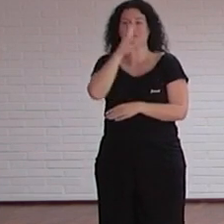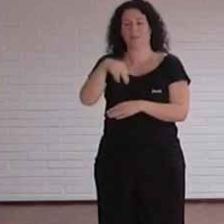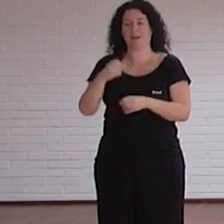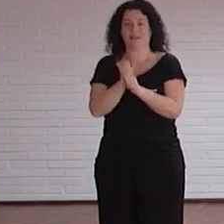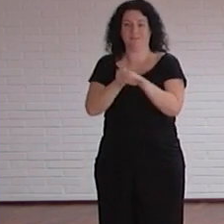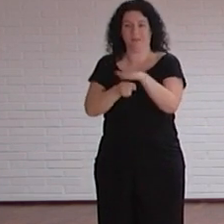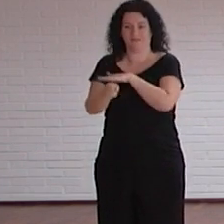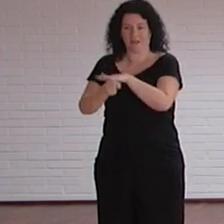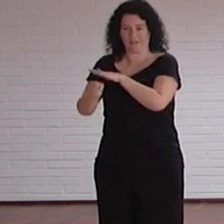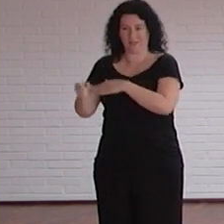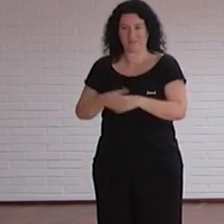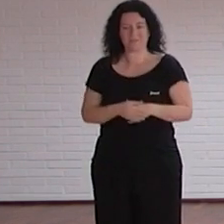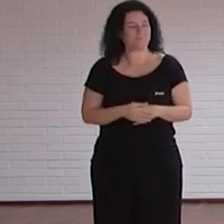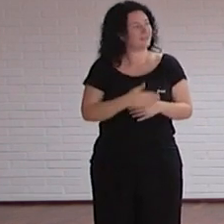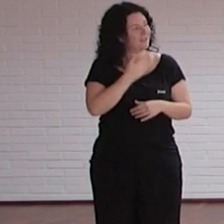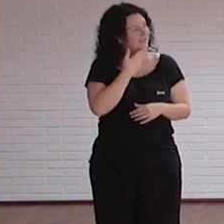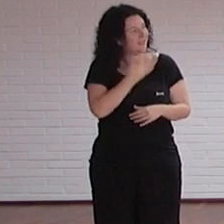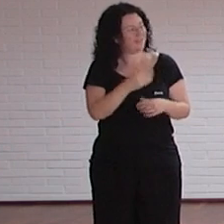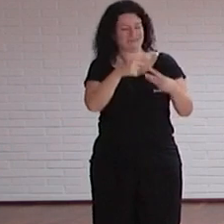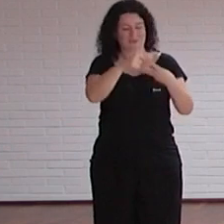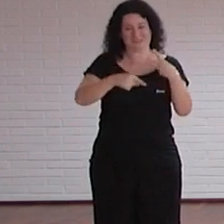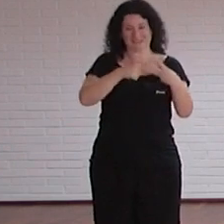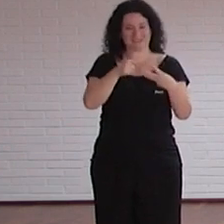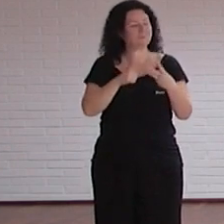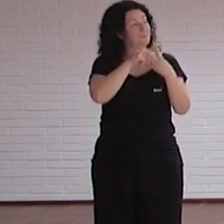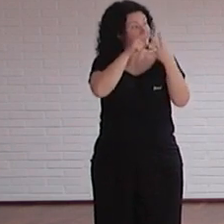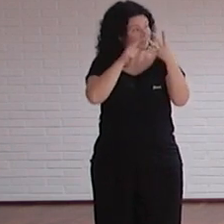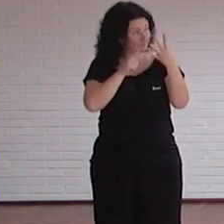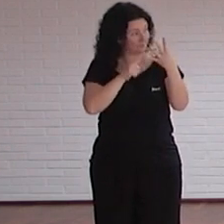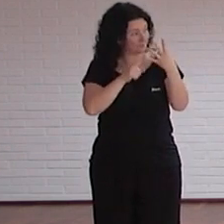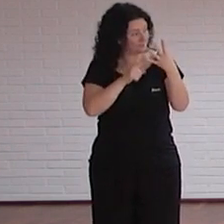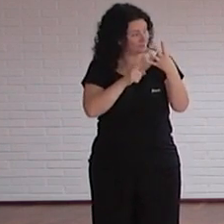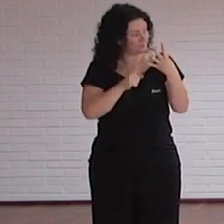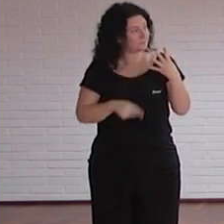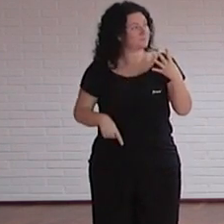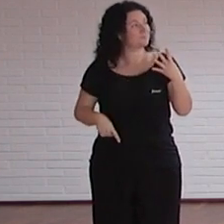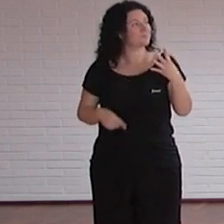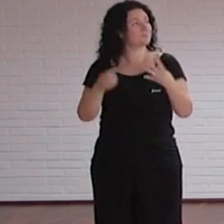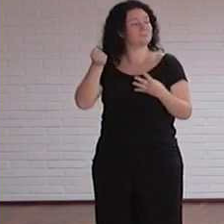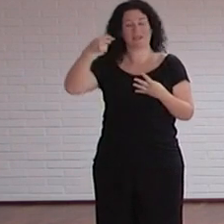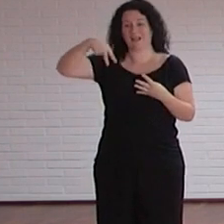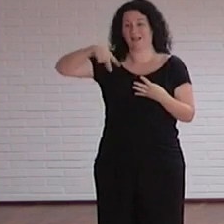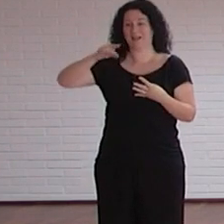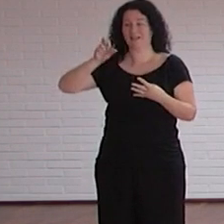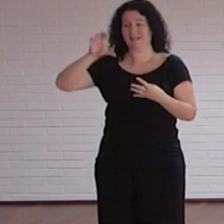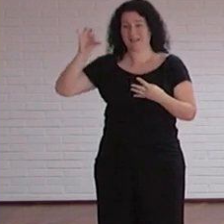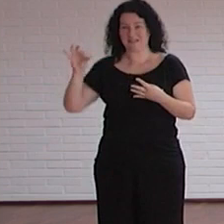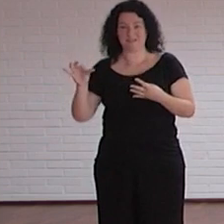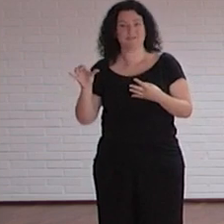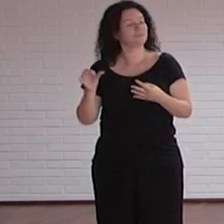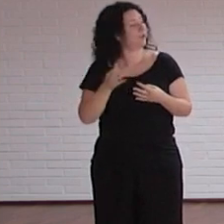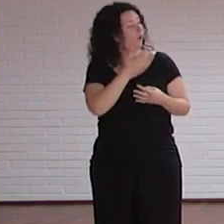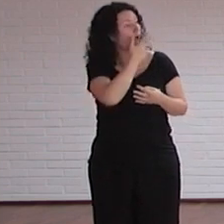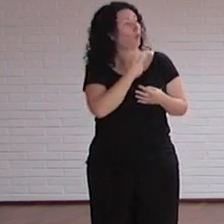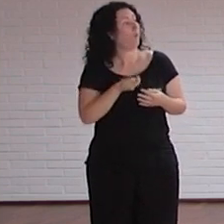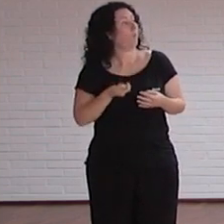gracias a Cristina gracias también a Sergi luego a continuación tenemos a Andrés Valles al que apenas conozco pero